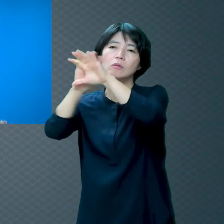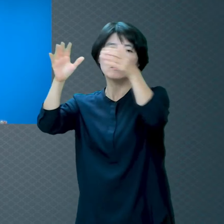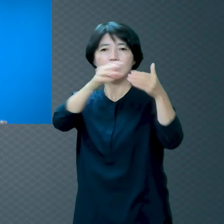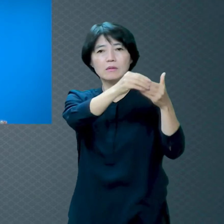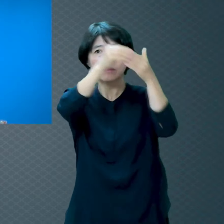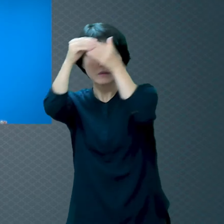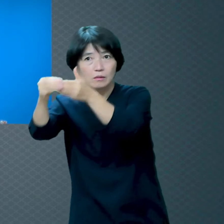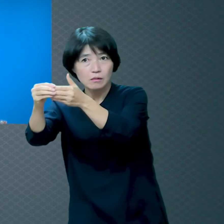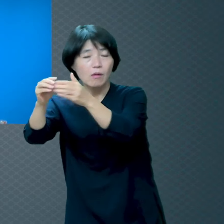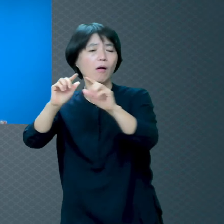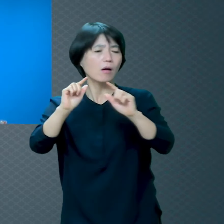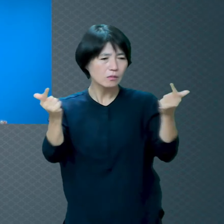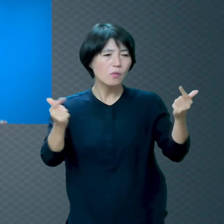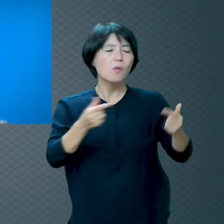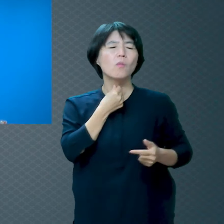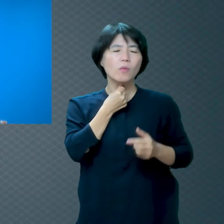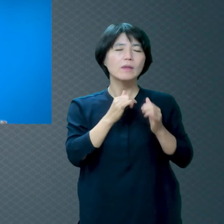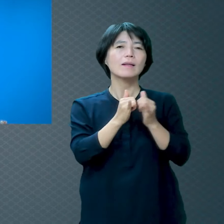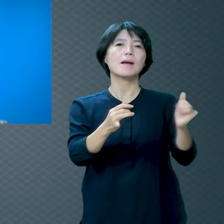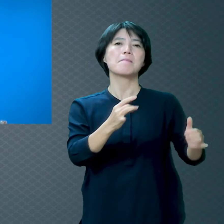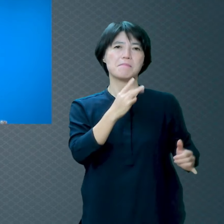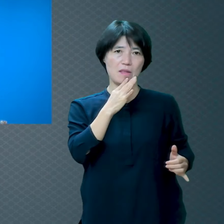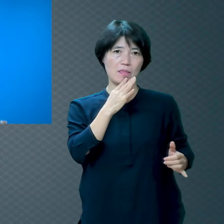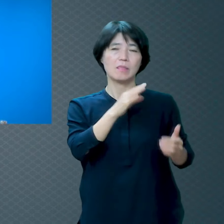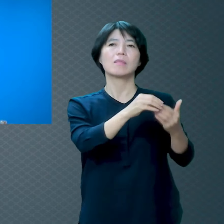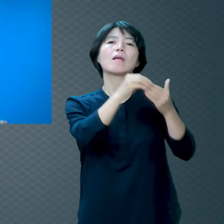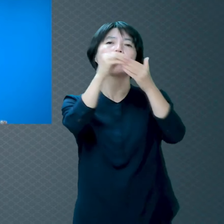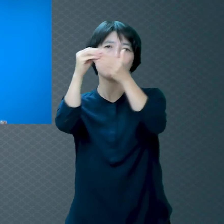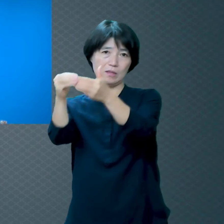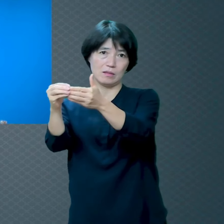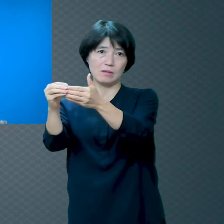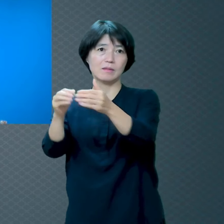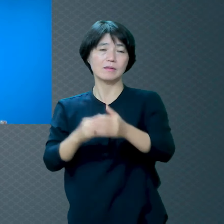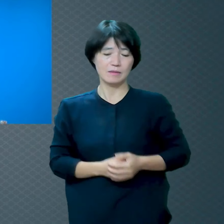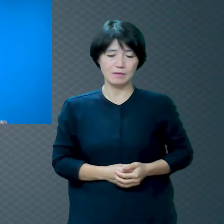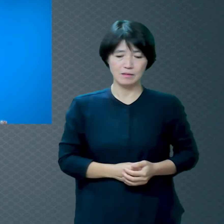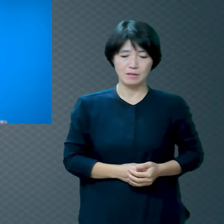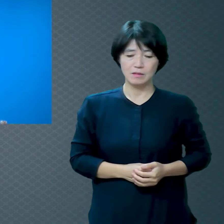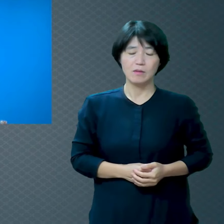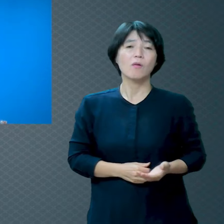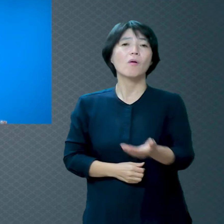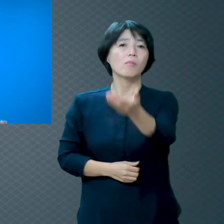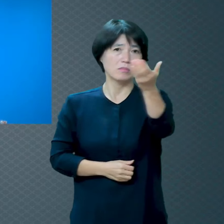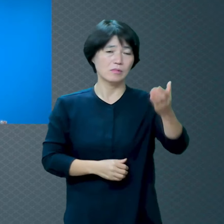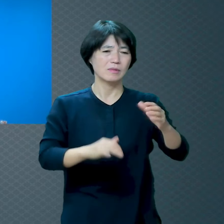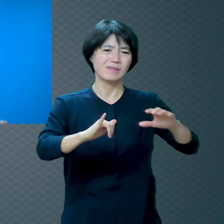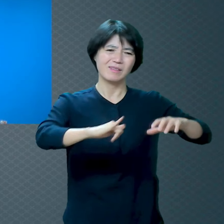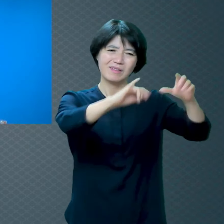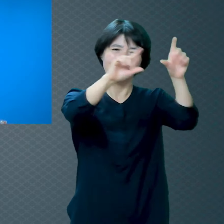우리가 이 땅을 사는 데 있어서 많이 어렵잖아요